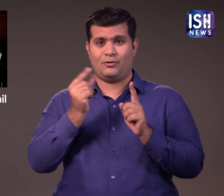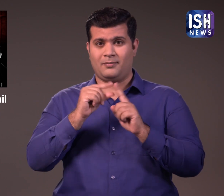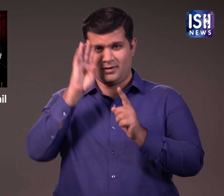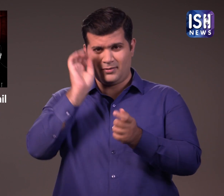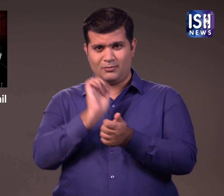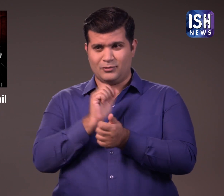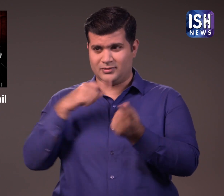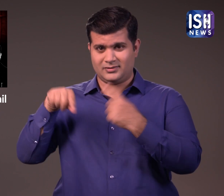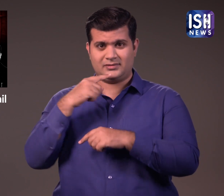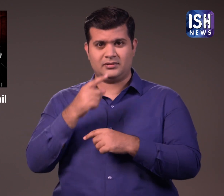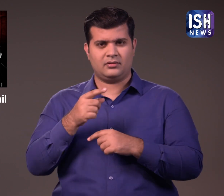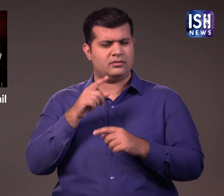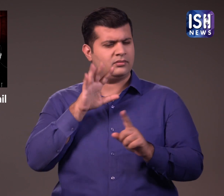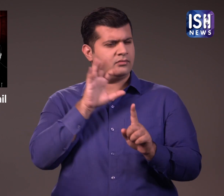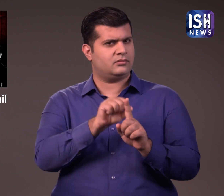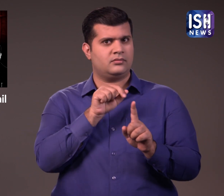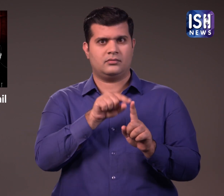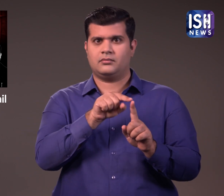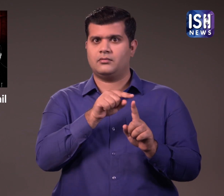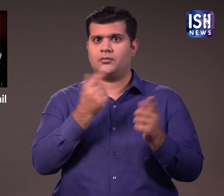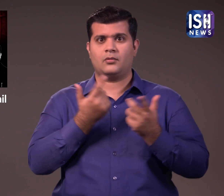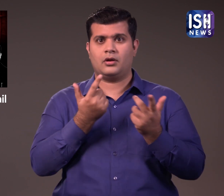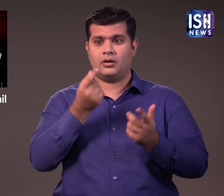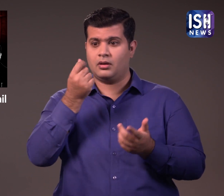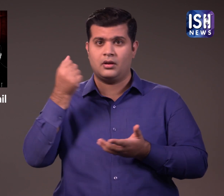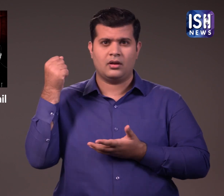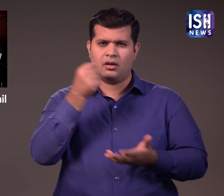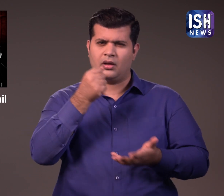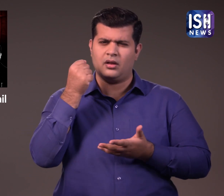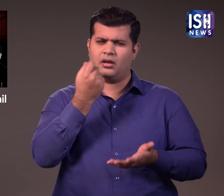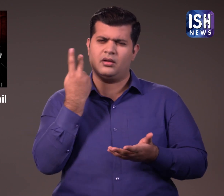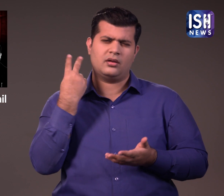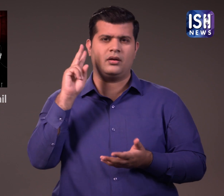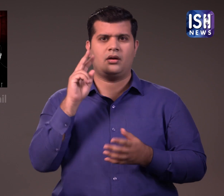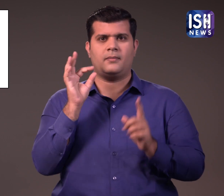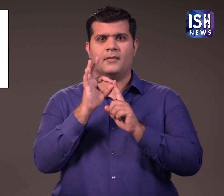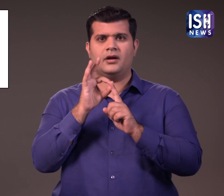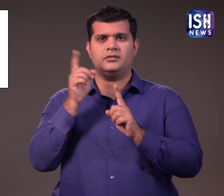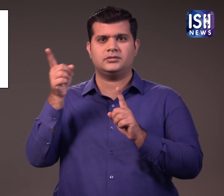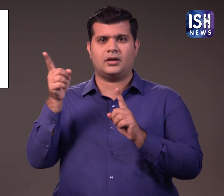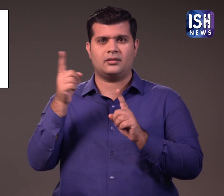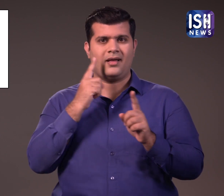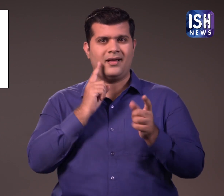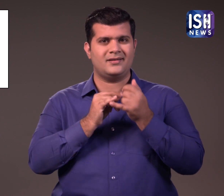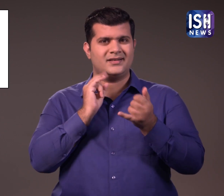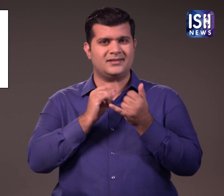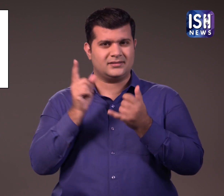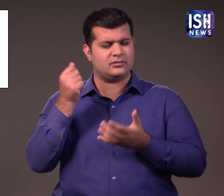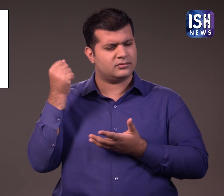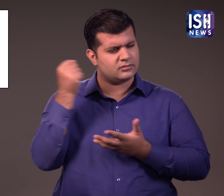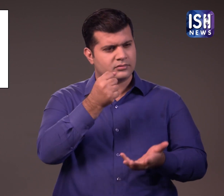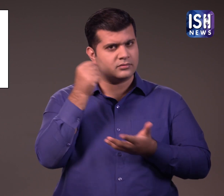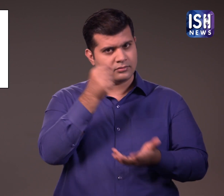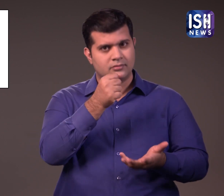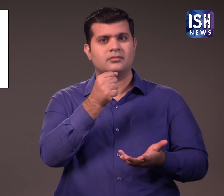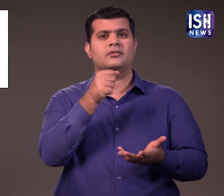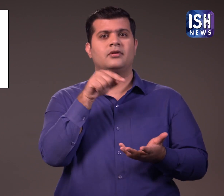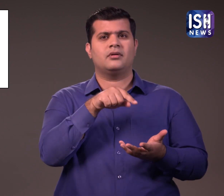ATS ने यह भी कहा कि लोगों को इसलाम में परिवर्दित करने के लिए उन्हें ISI और